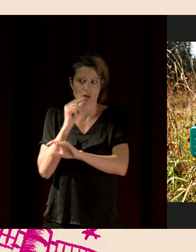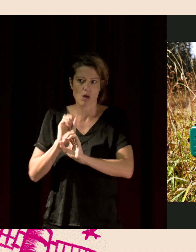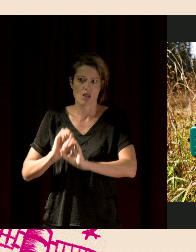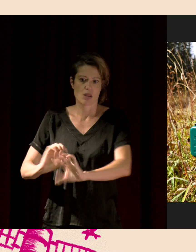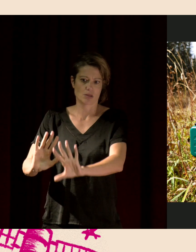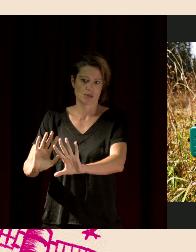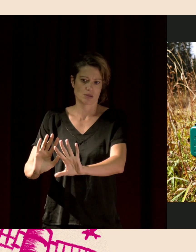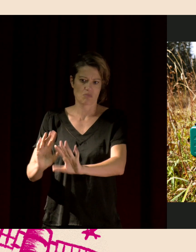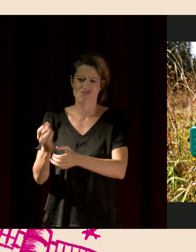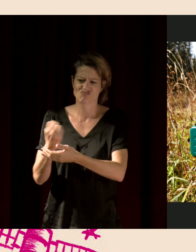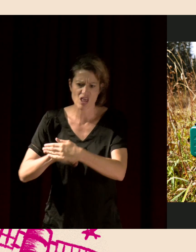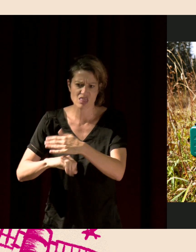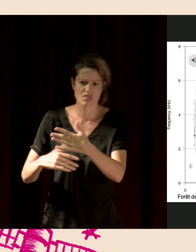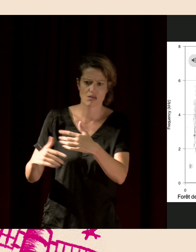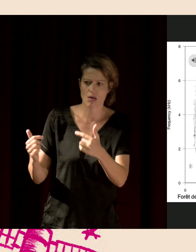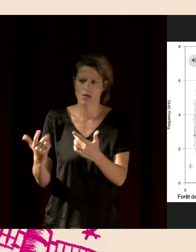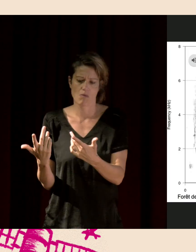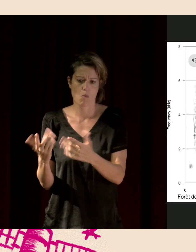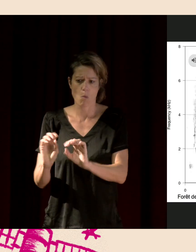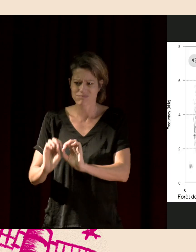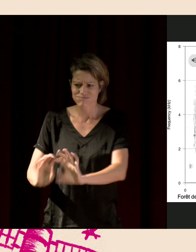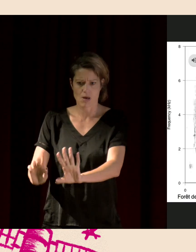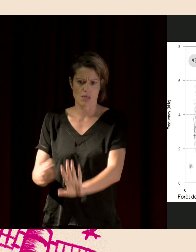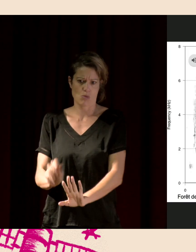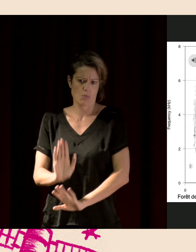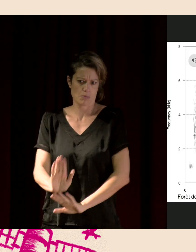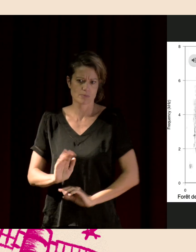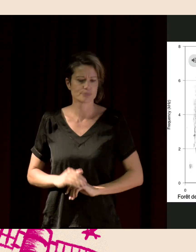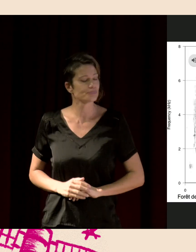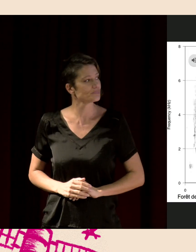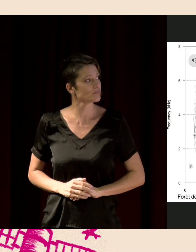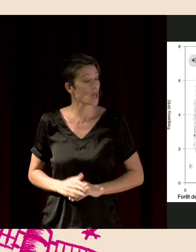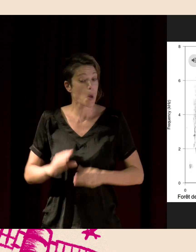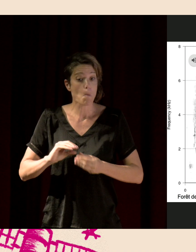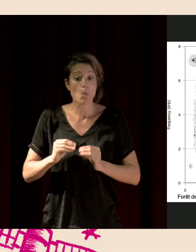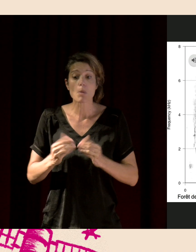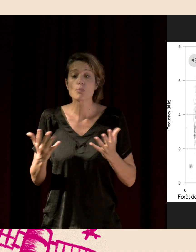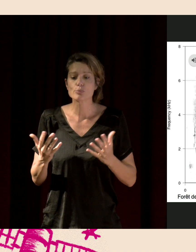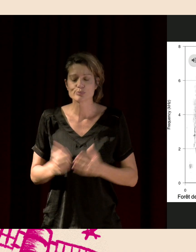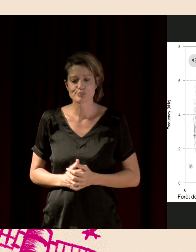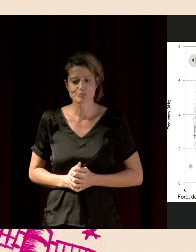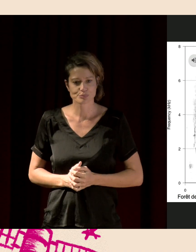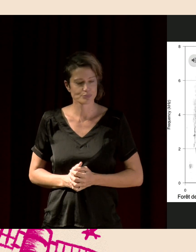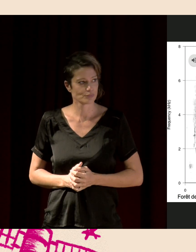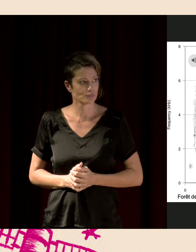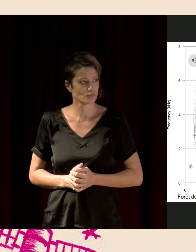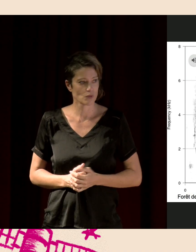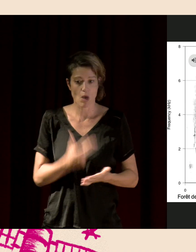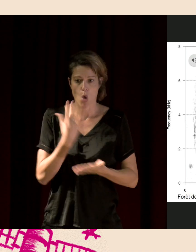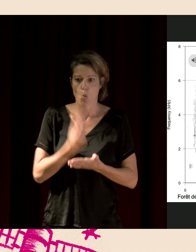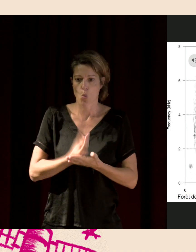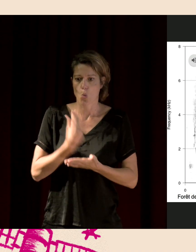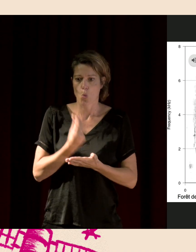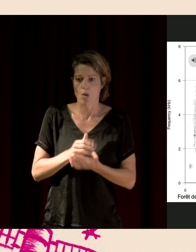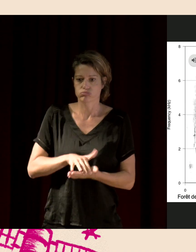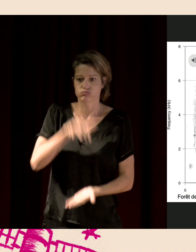les écosystèmes, les paysages. Alors, le problème, c'est qu'avec ces appareils, on enregistre énormément parce que c